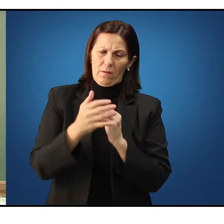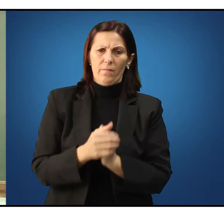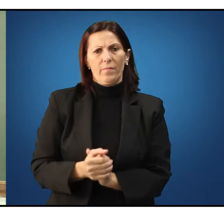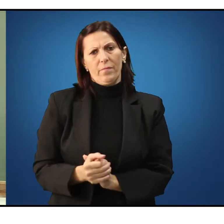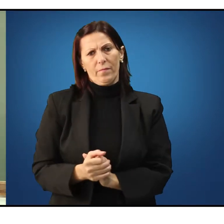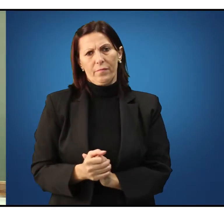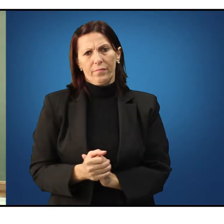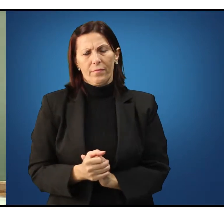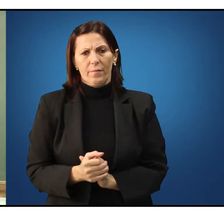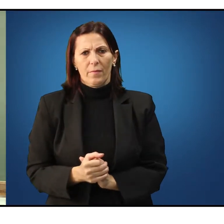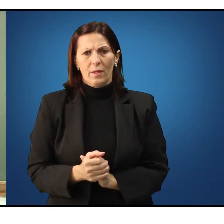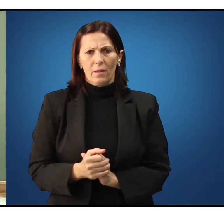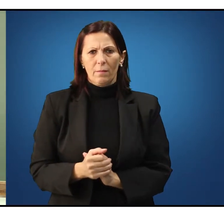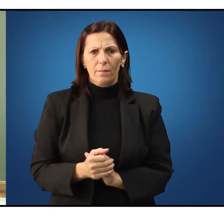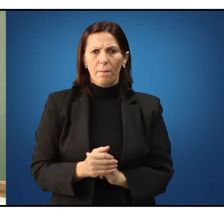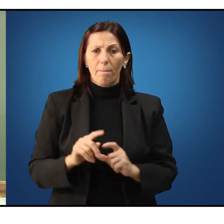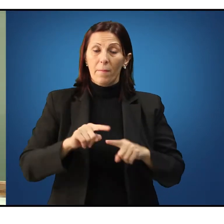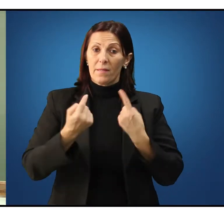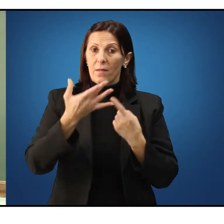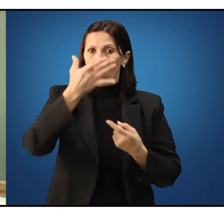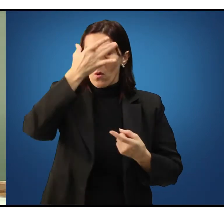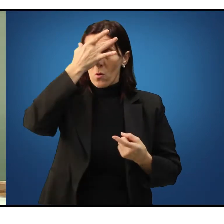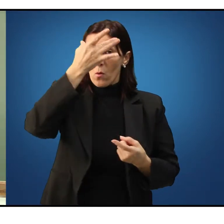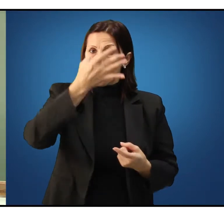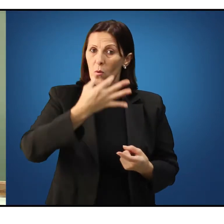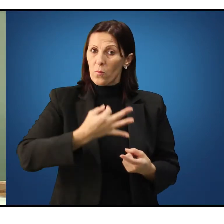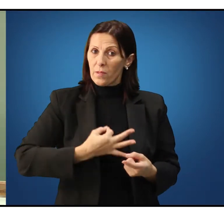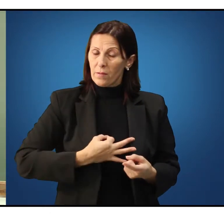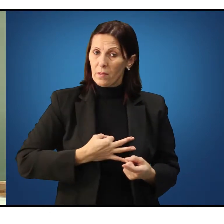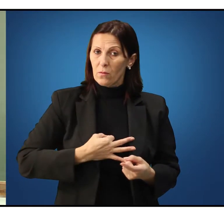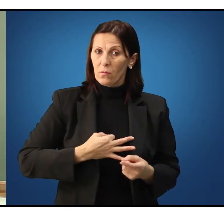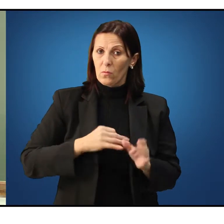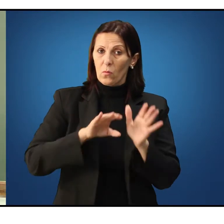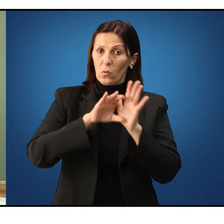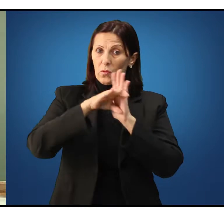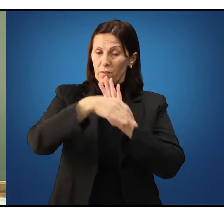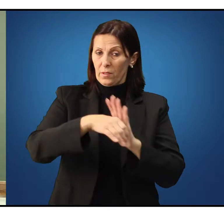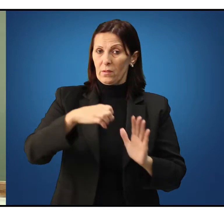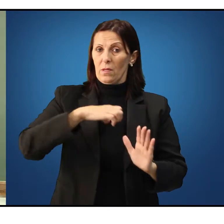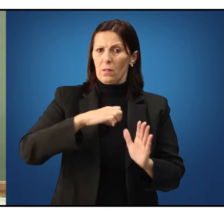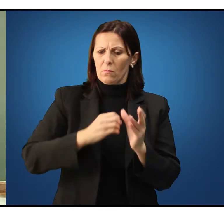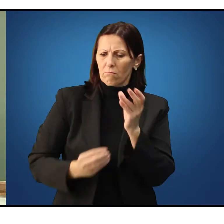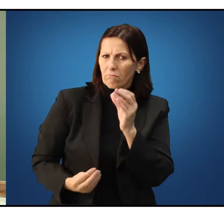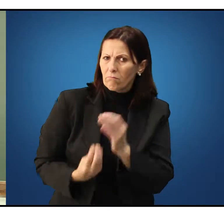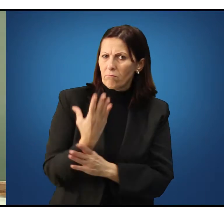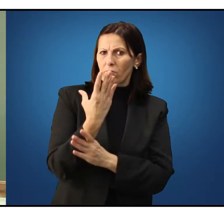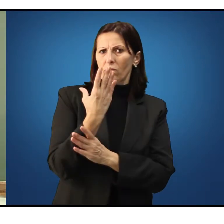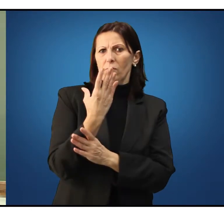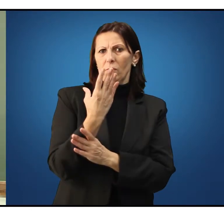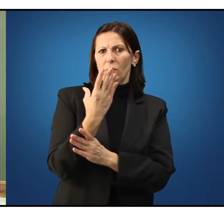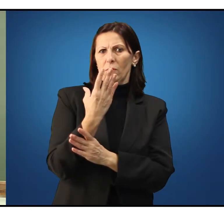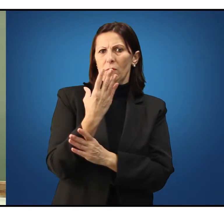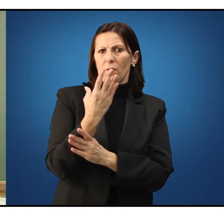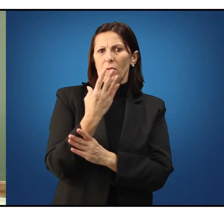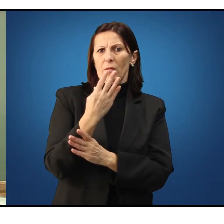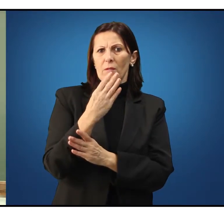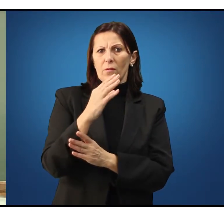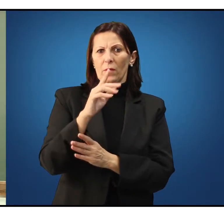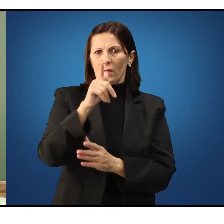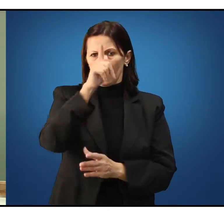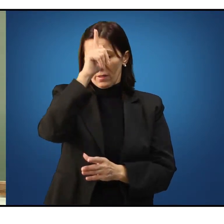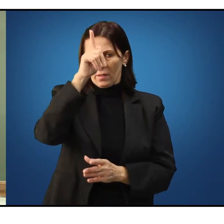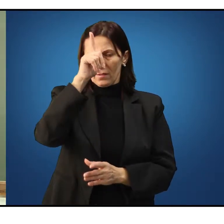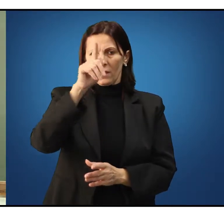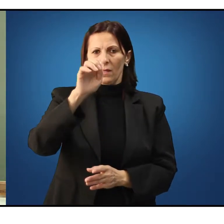Ao compreendermos o conceito de ética como tendo origem no radical grego etos,